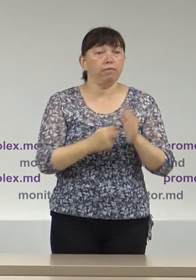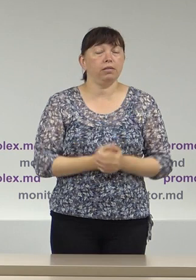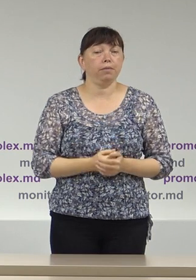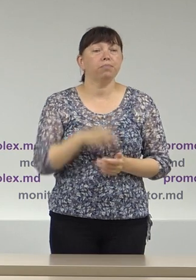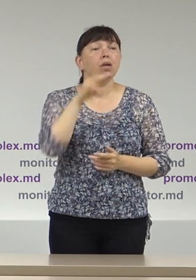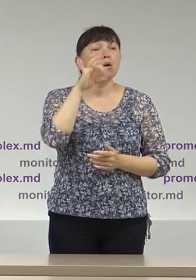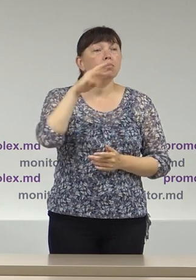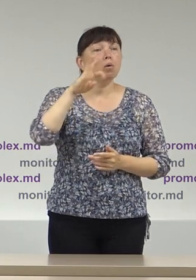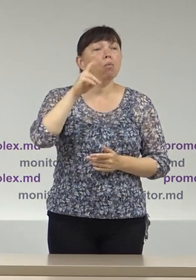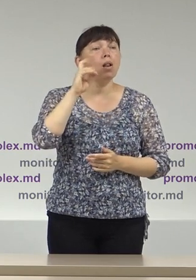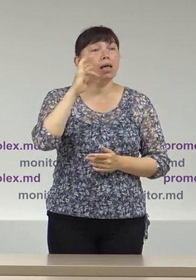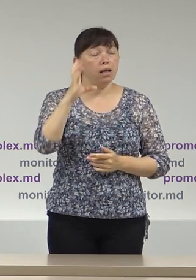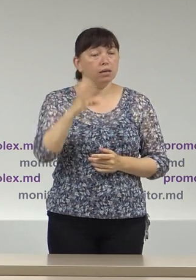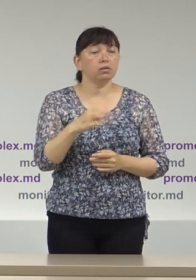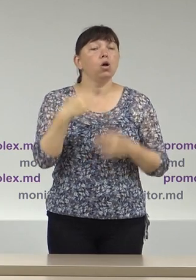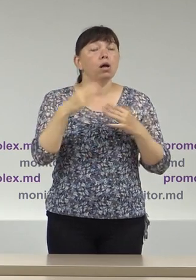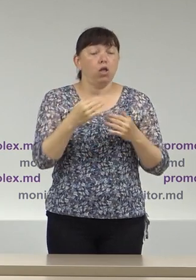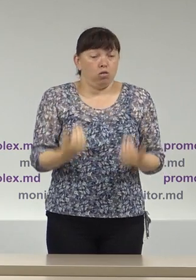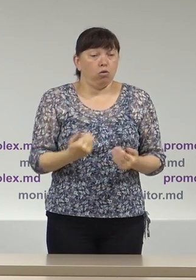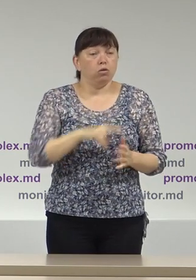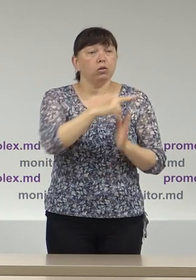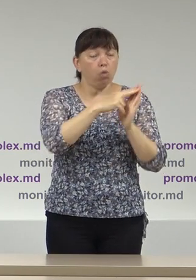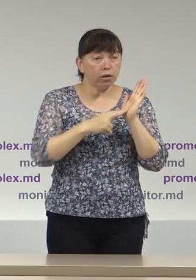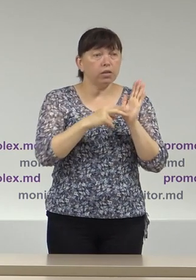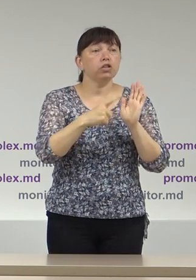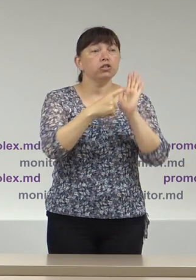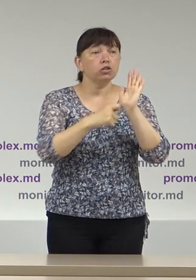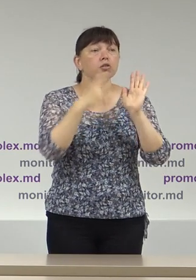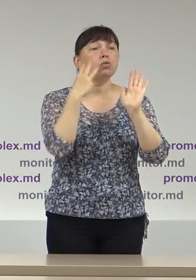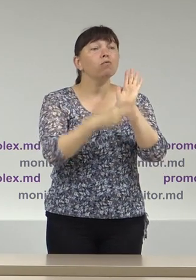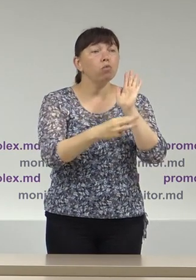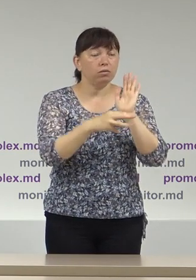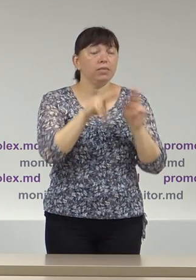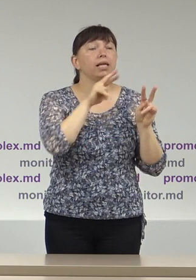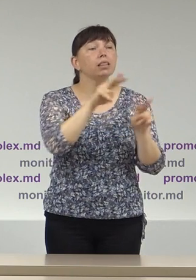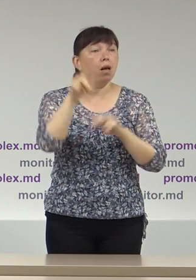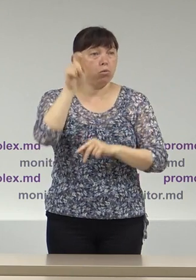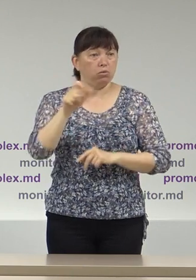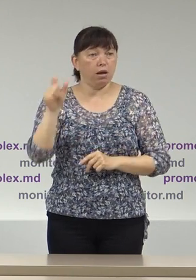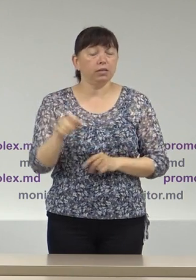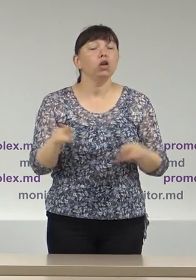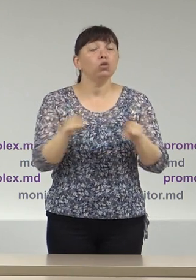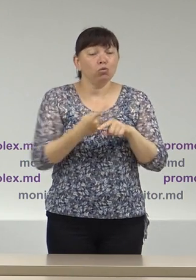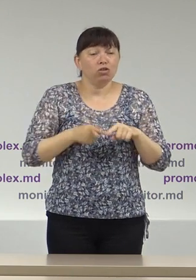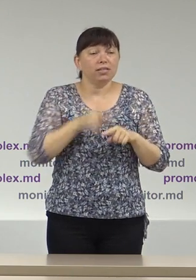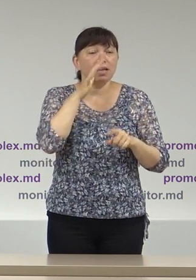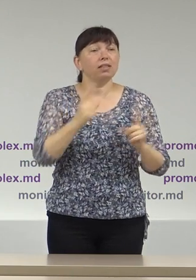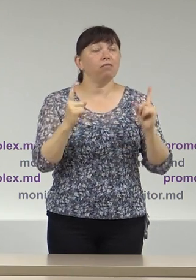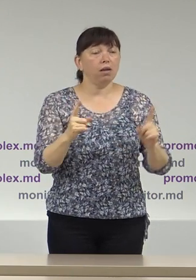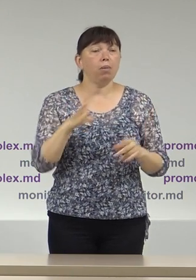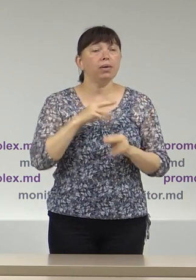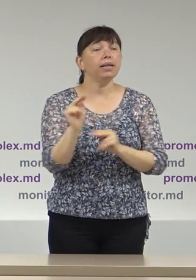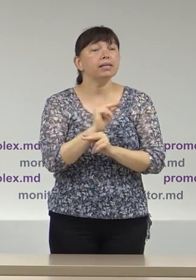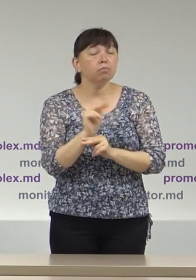Promolex însă și a acreditat până în prezent 680 de observatori. Tot în această perioadă au fost